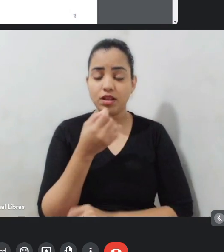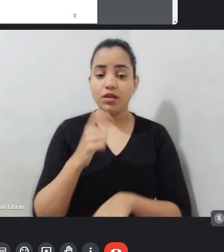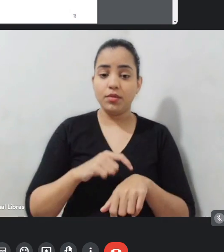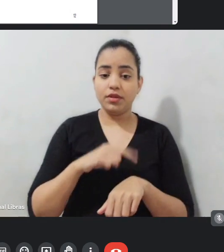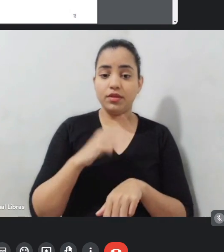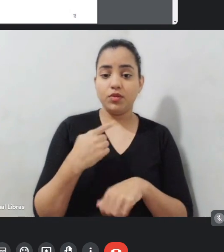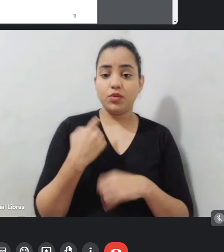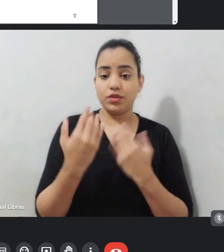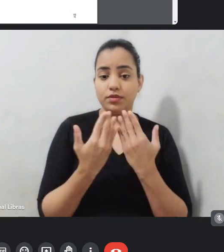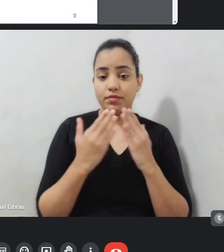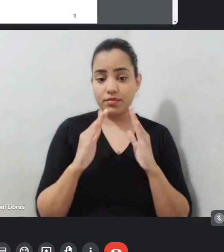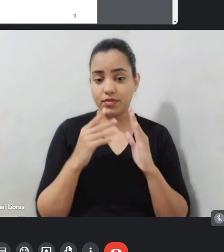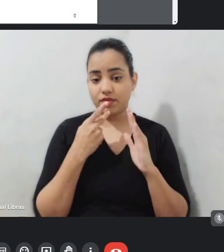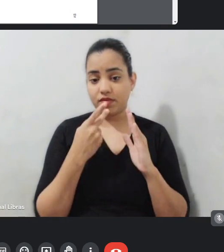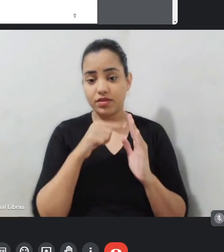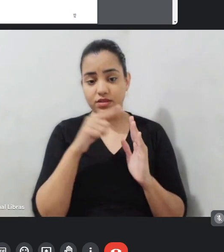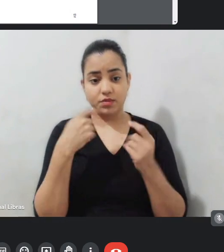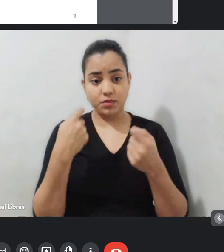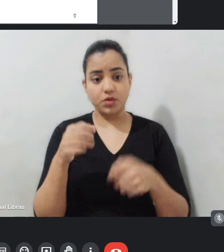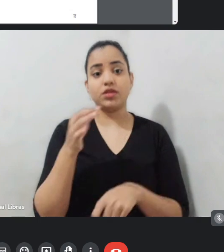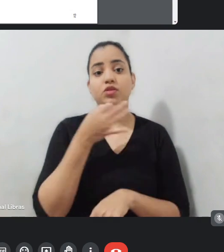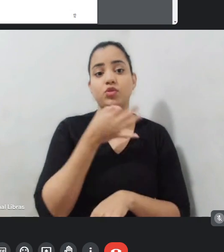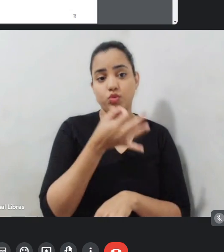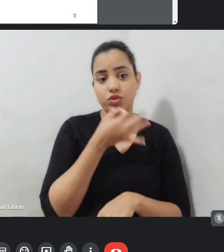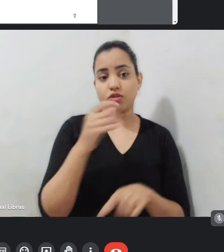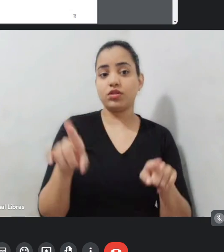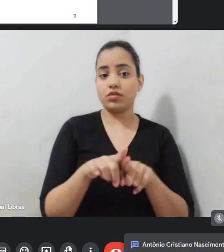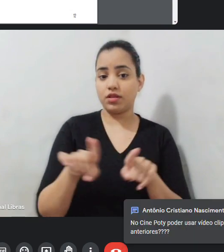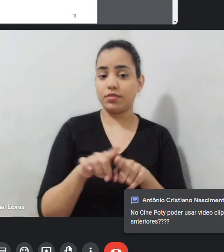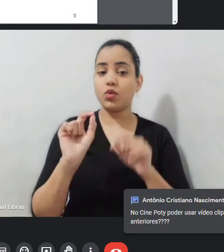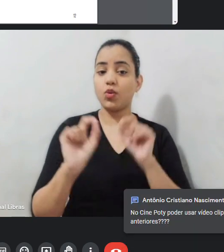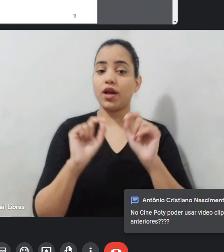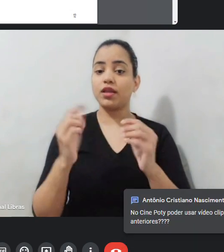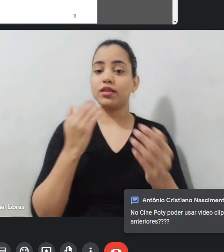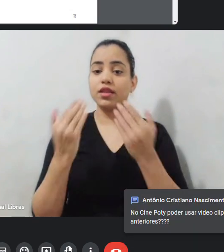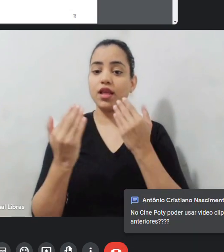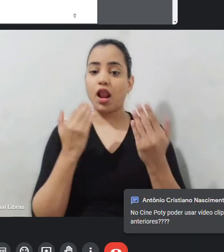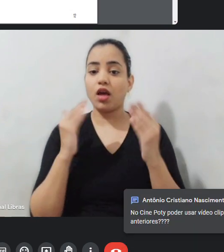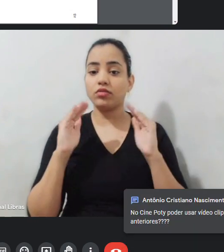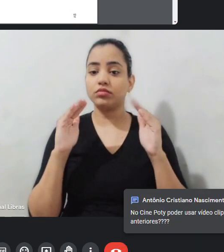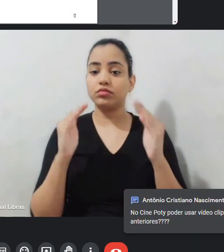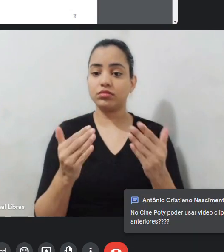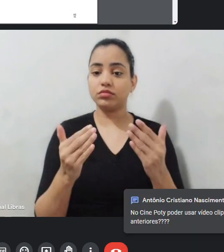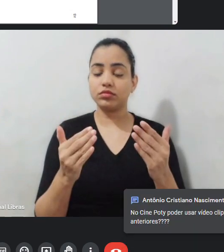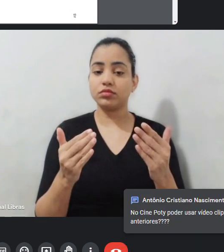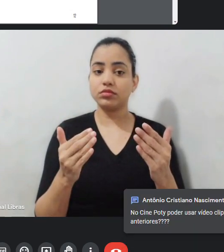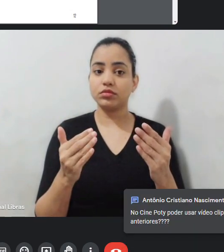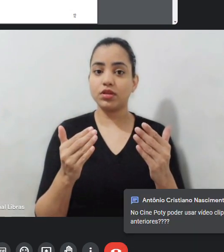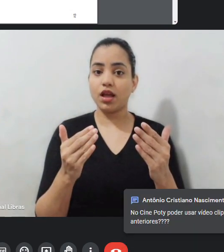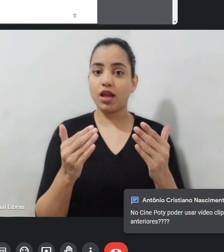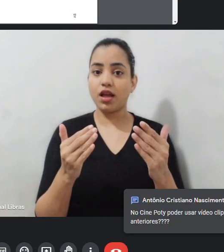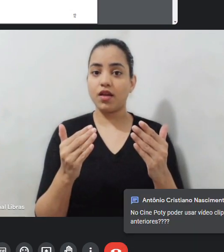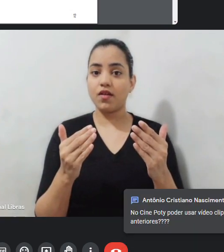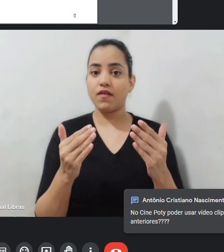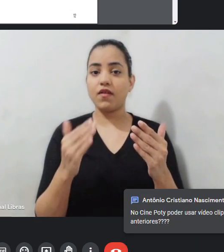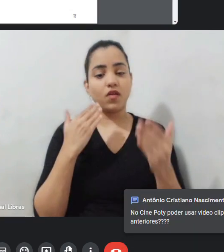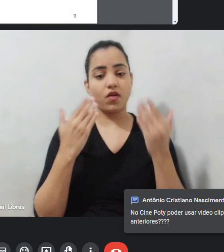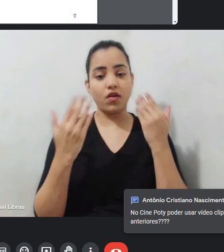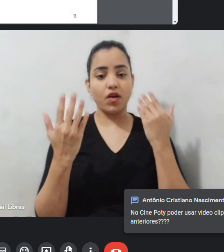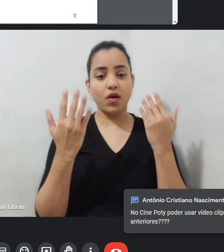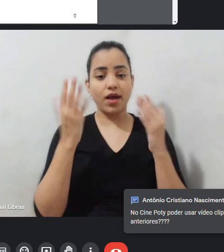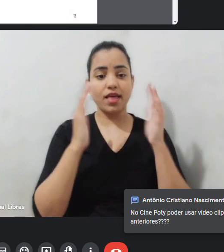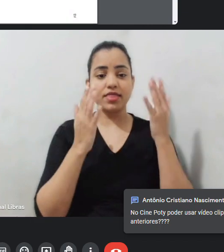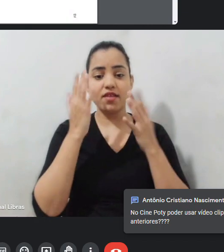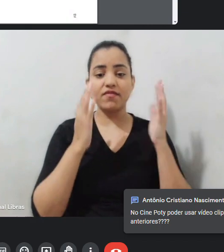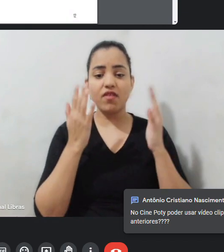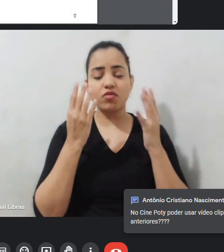sugestões também. O que é que dialogaria diretamente com o carnaval? O tipo de fomento pode